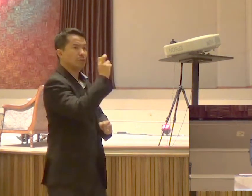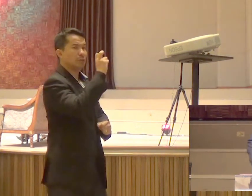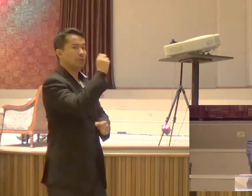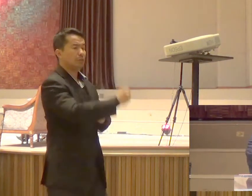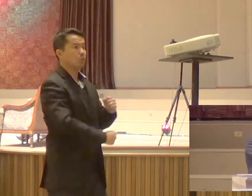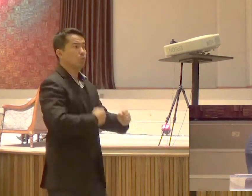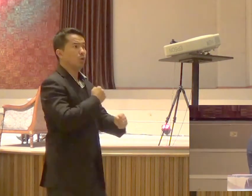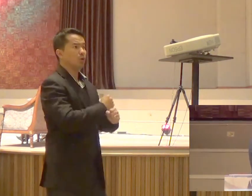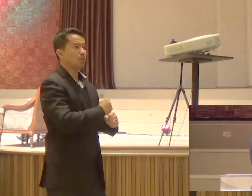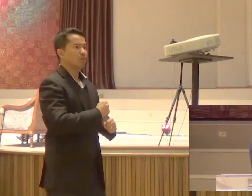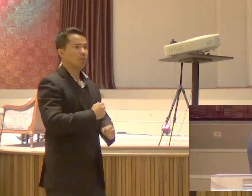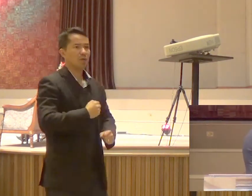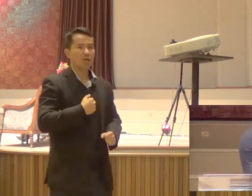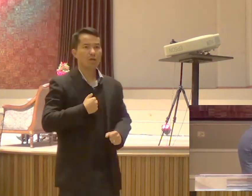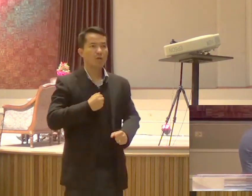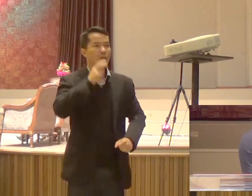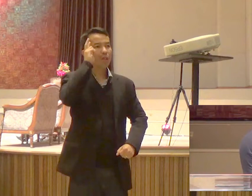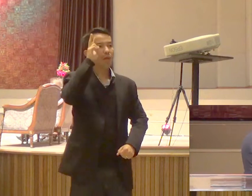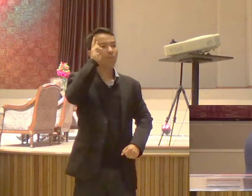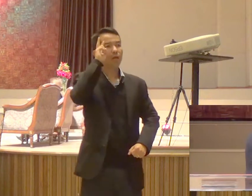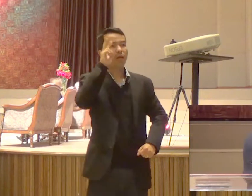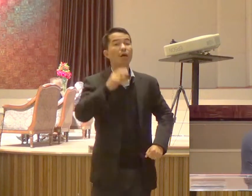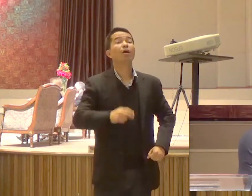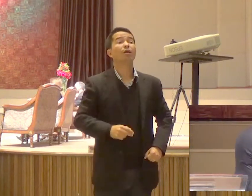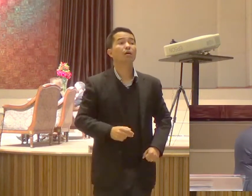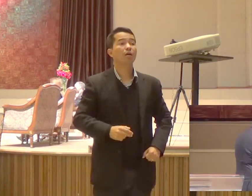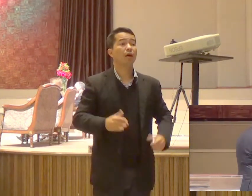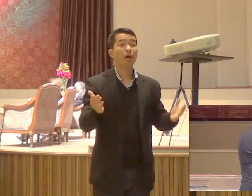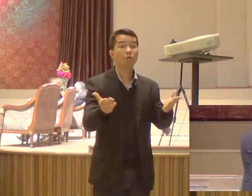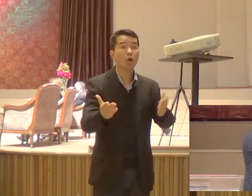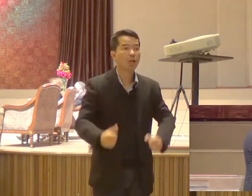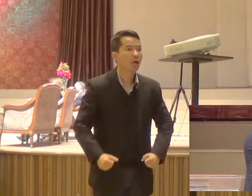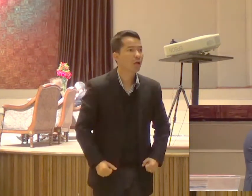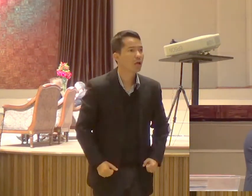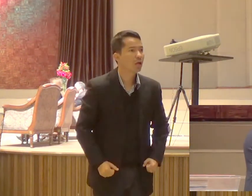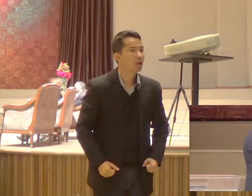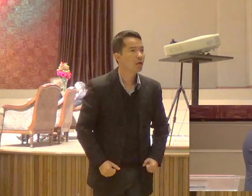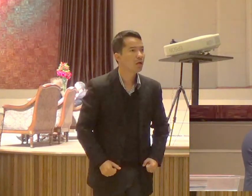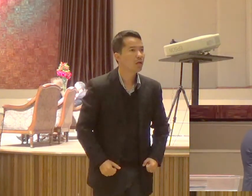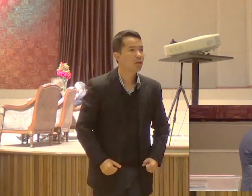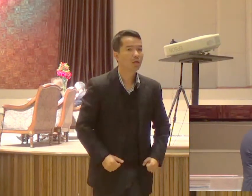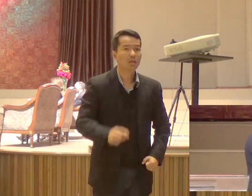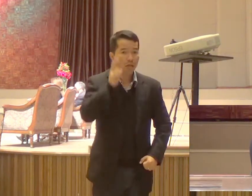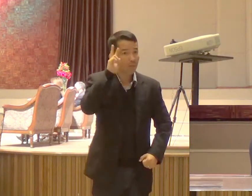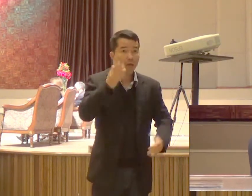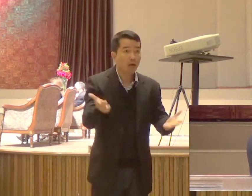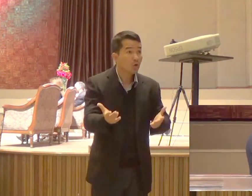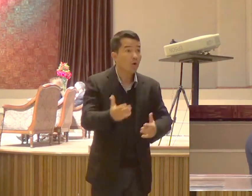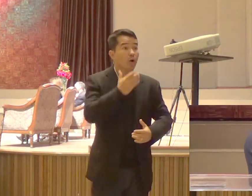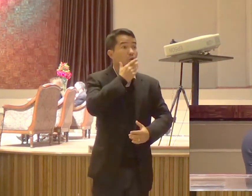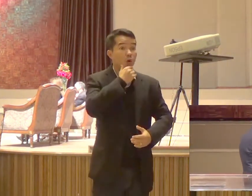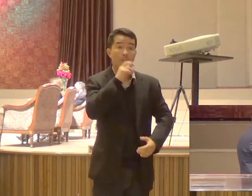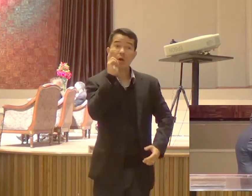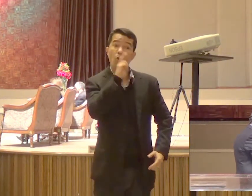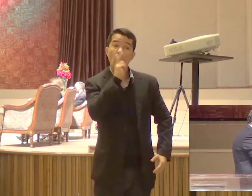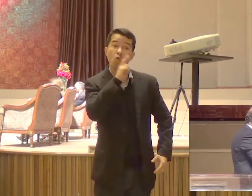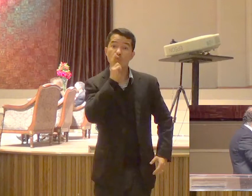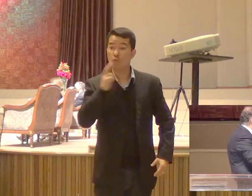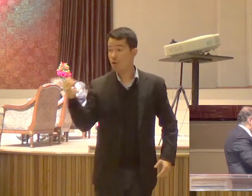Eu fui me lembrar disso Agora na minha mudança Mexendo nas minhas coisas Eu peguei aquele papel que eu tinha escrito